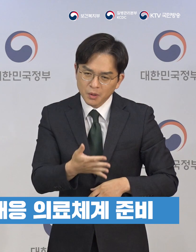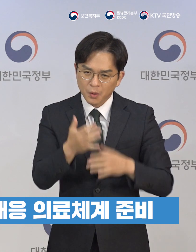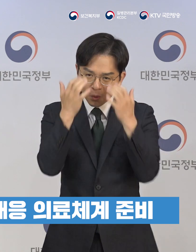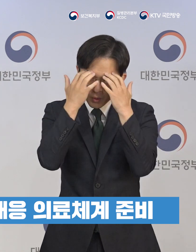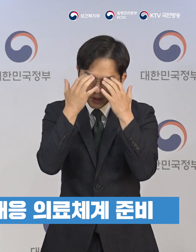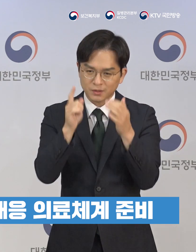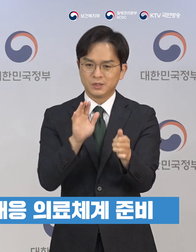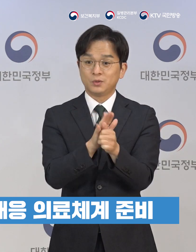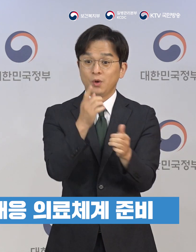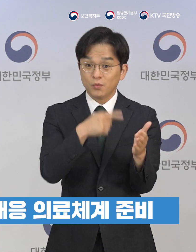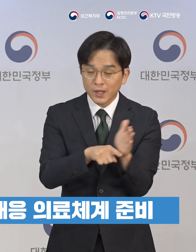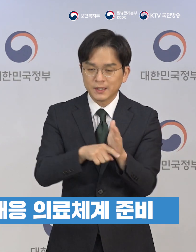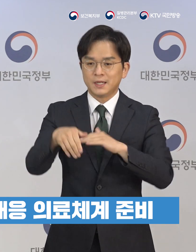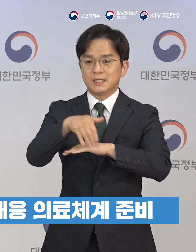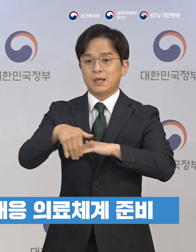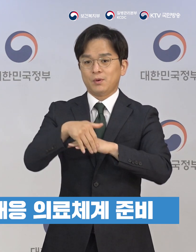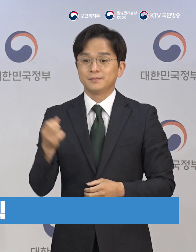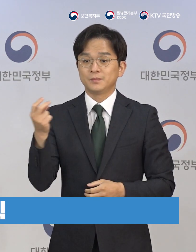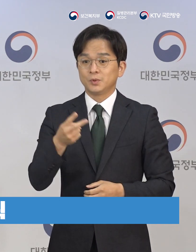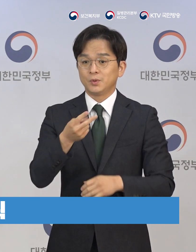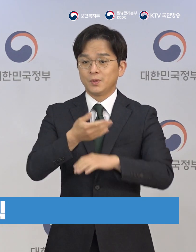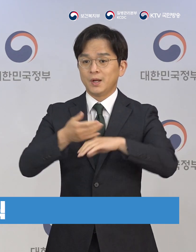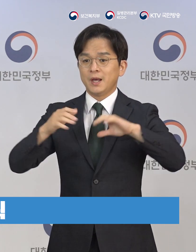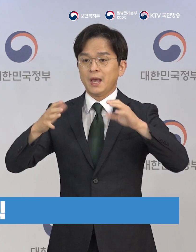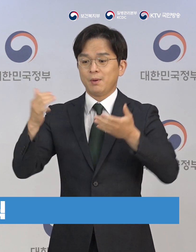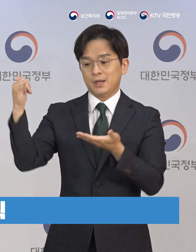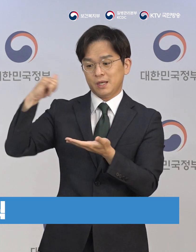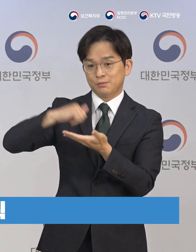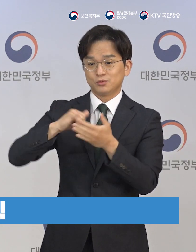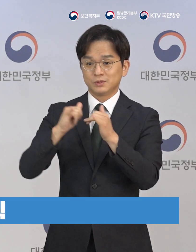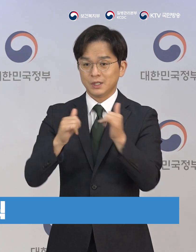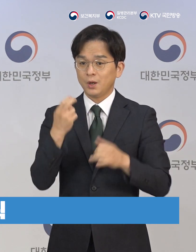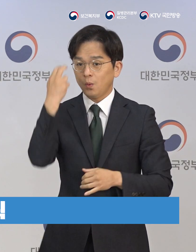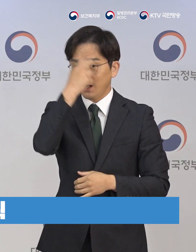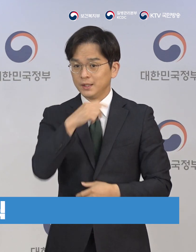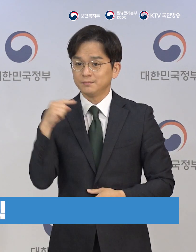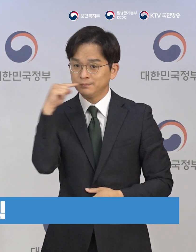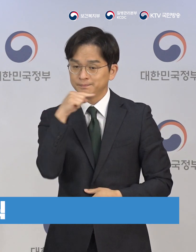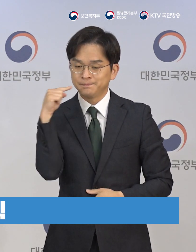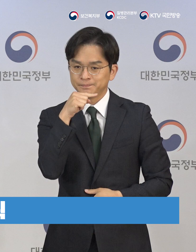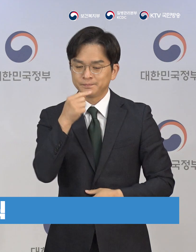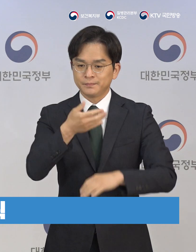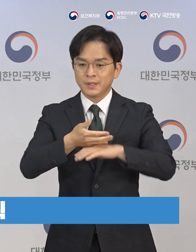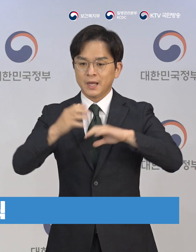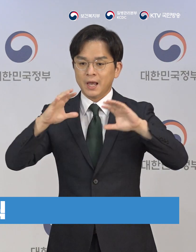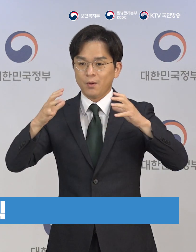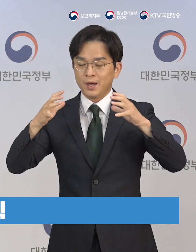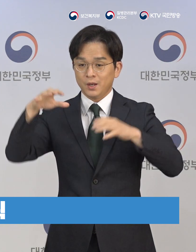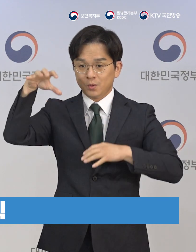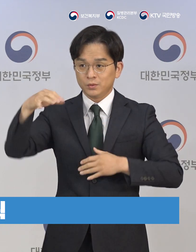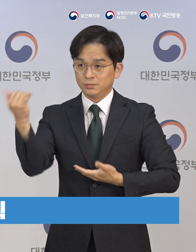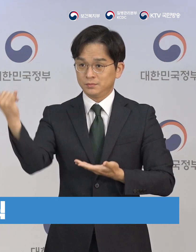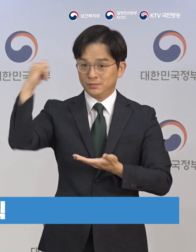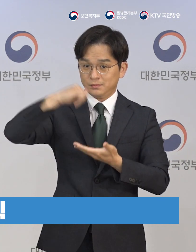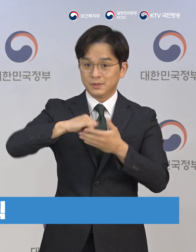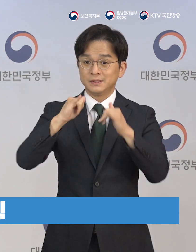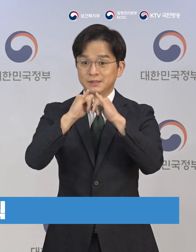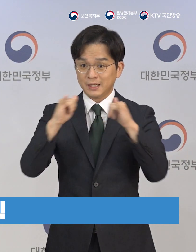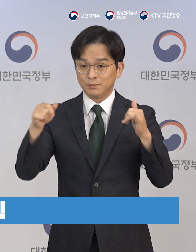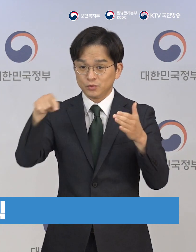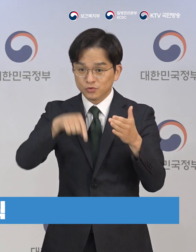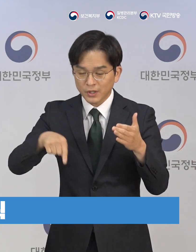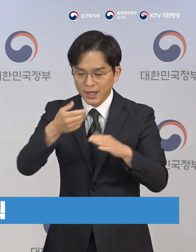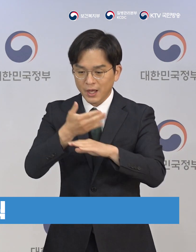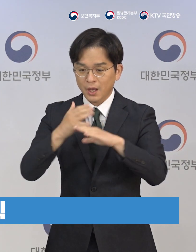의료체계도 준비하고 있습니다. 해외유입 확진자 증가에 대응하여 해외입국자 관리도 강화할 계획입니다.